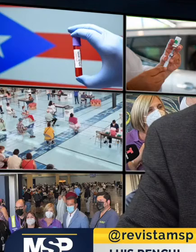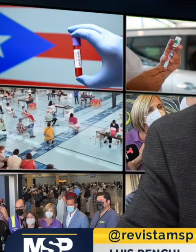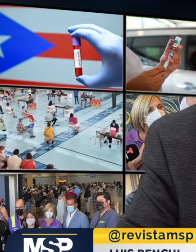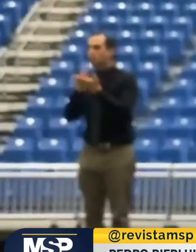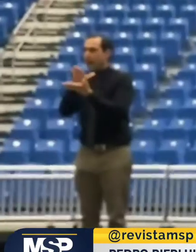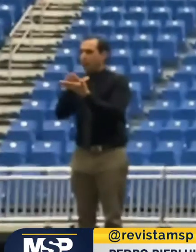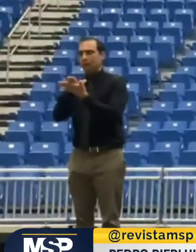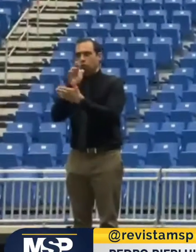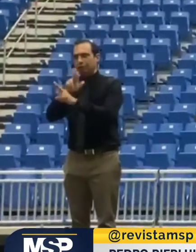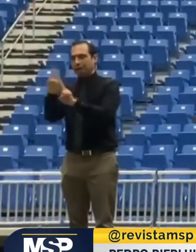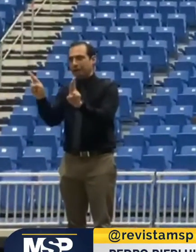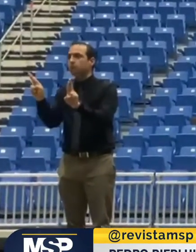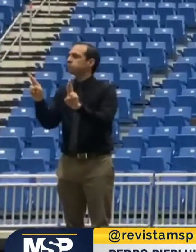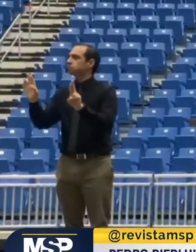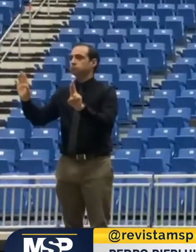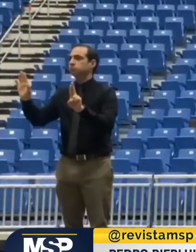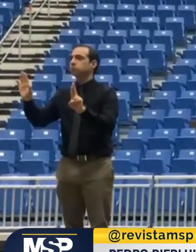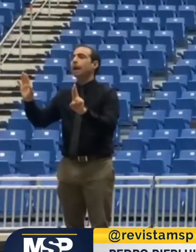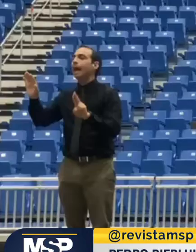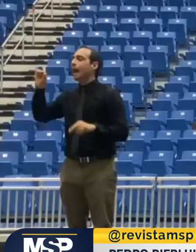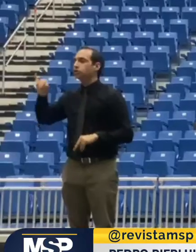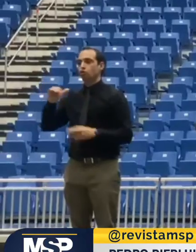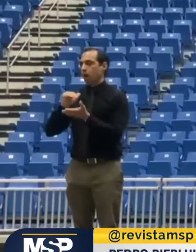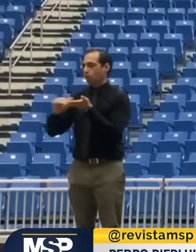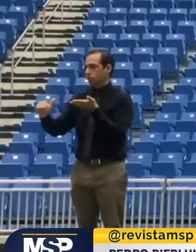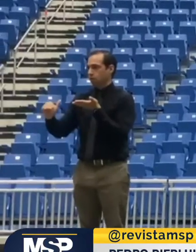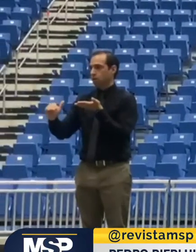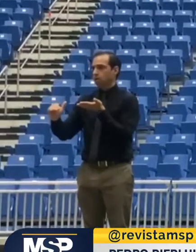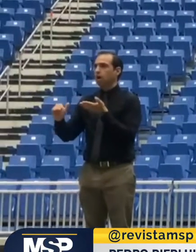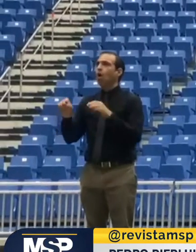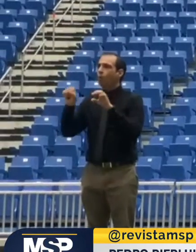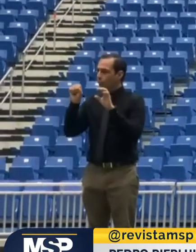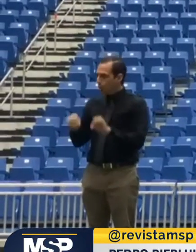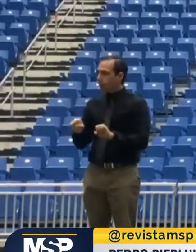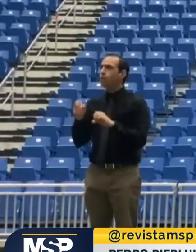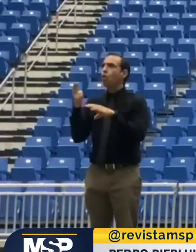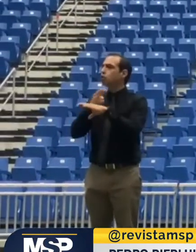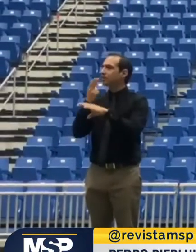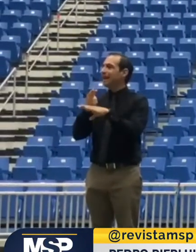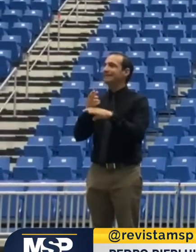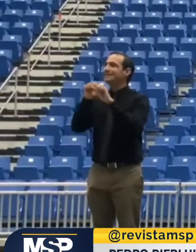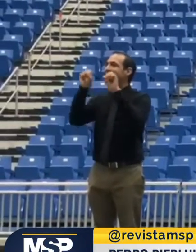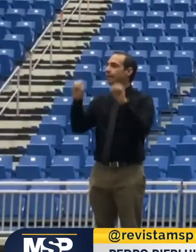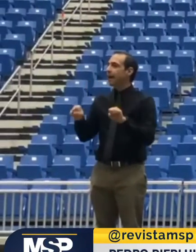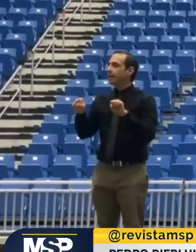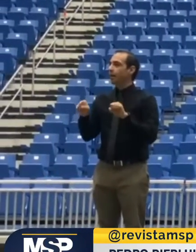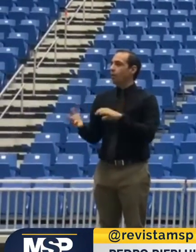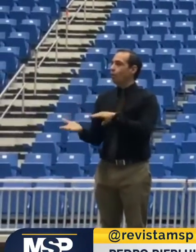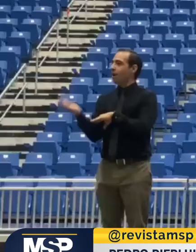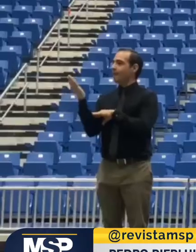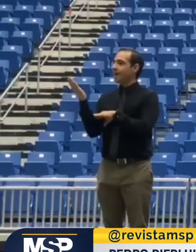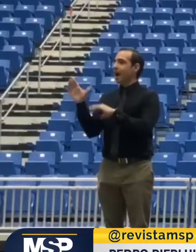Pedro Pierluisi. No impide que utilizando el sistema de interlocking, que siempre se ha utilizado en el